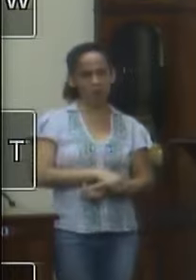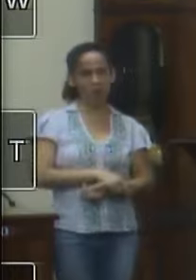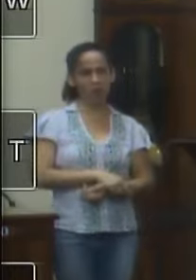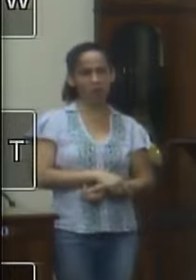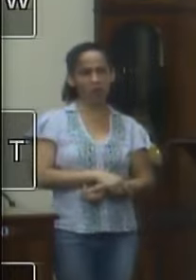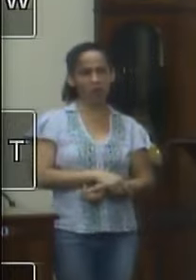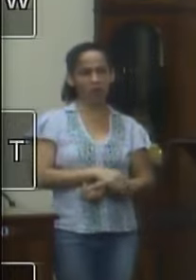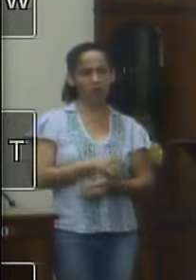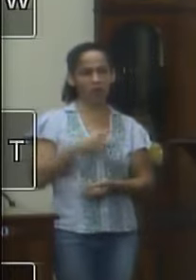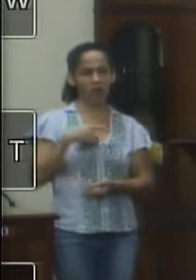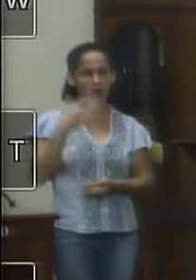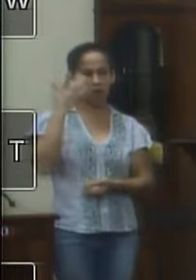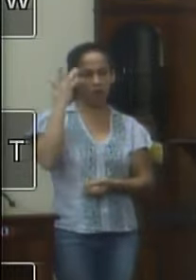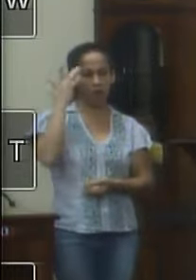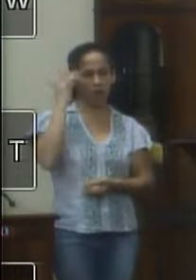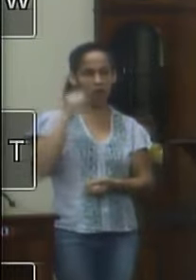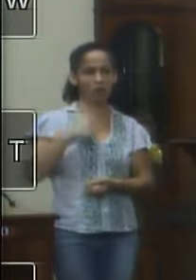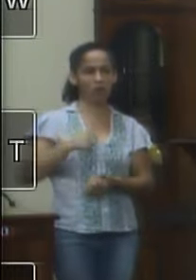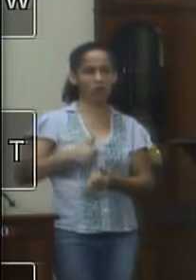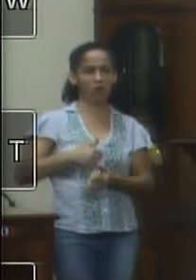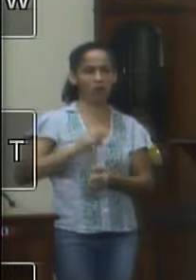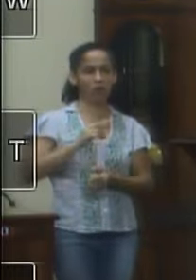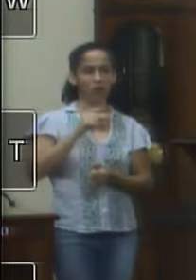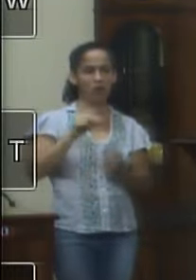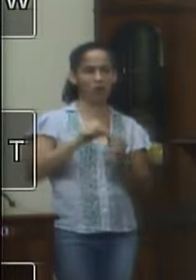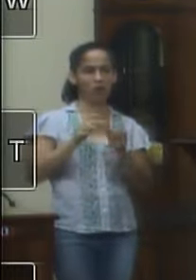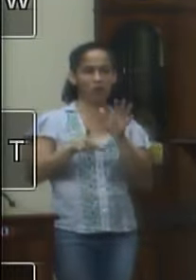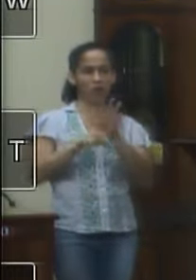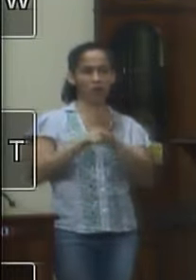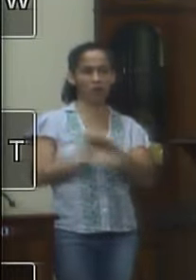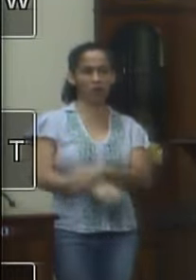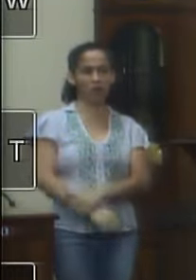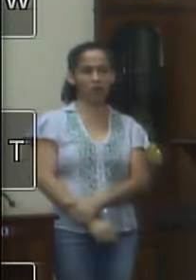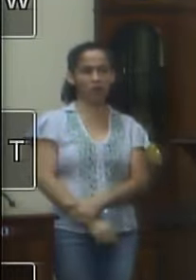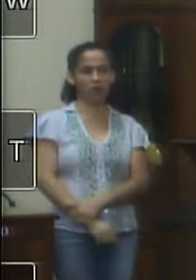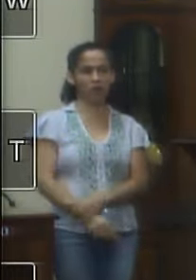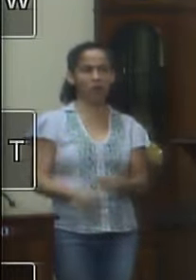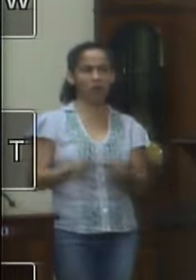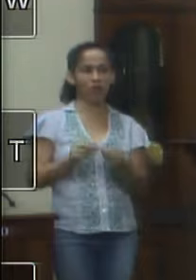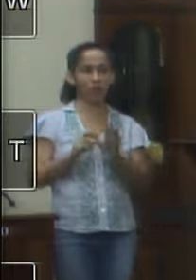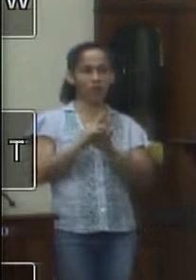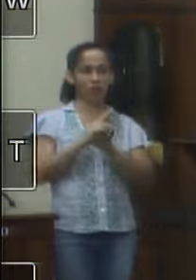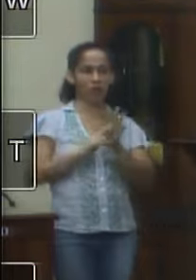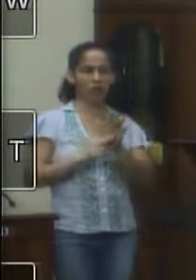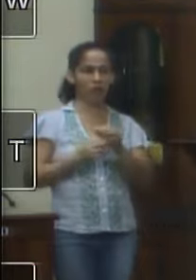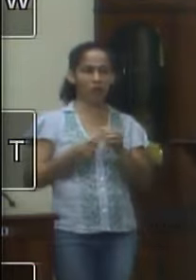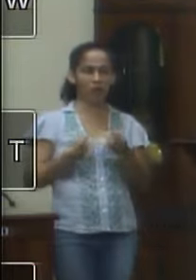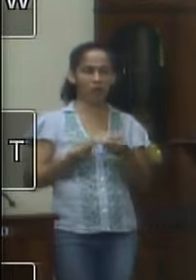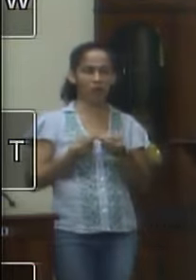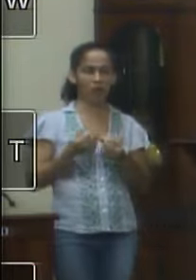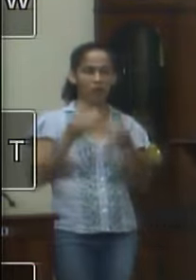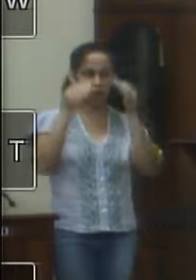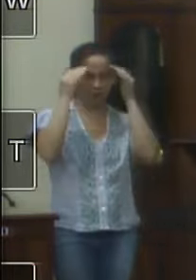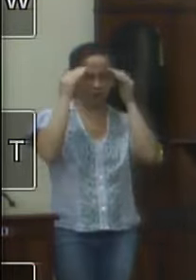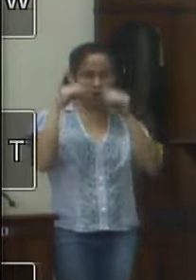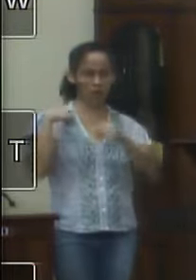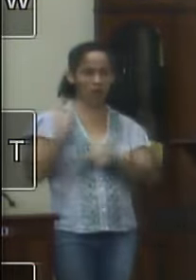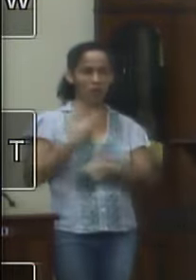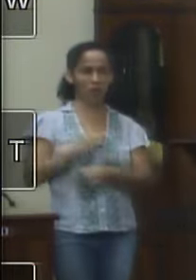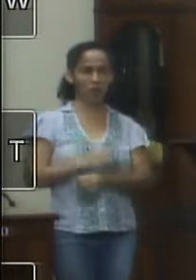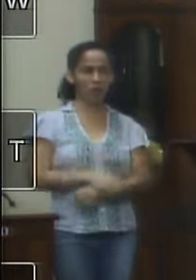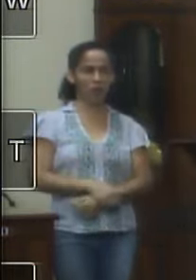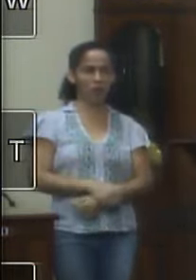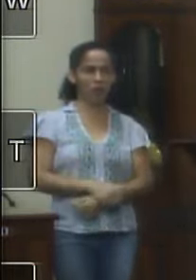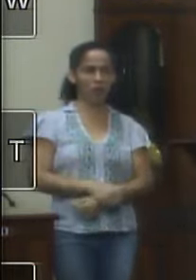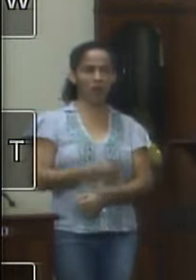se acha acima da lei mas ela mesmo não cumpre a lei não cumpre o nosso regimento e sequer respeita nós que somos